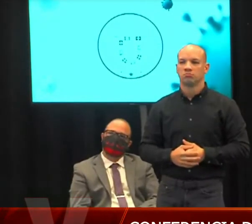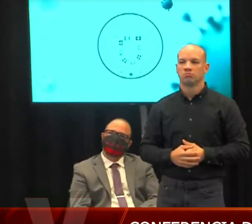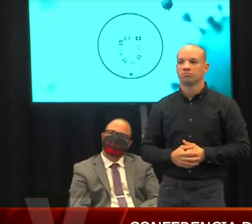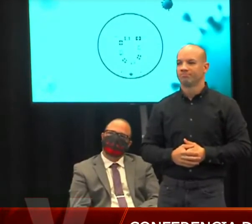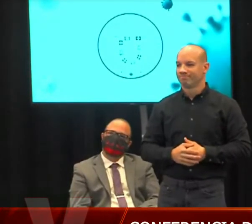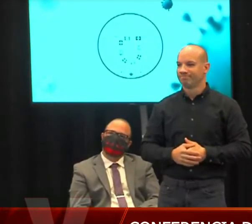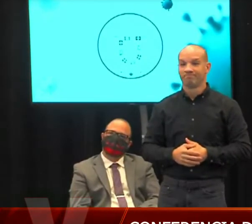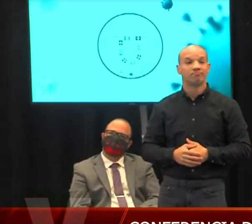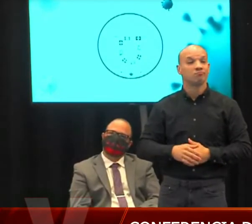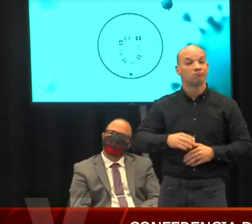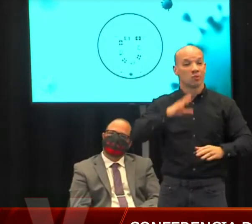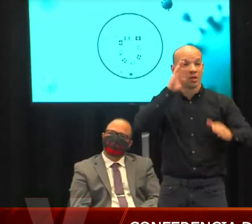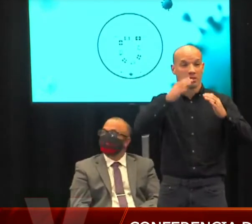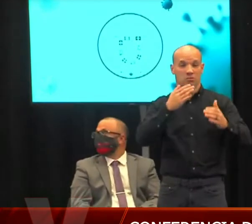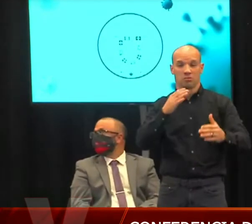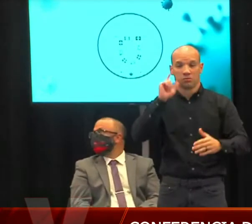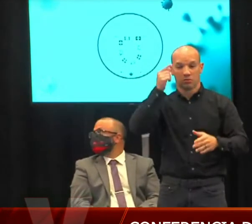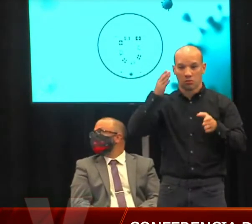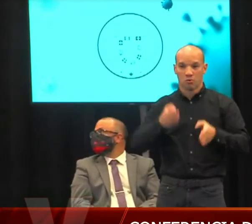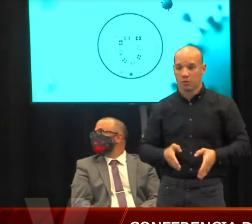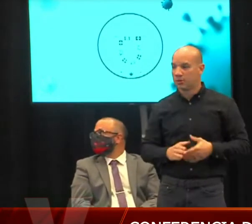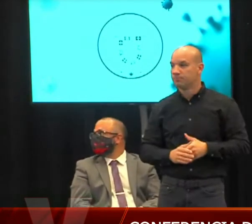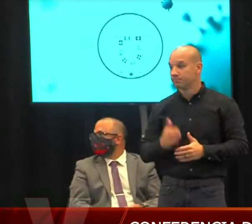Saludos, gobernador. Buenas tardes.